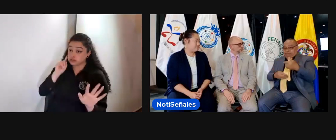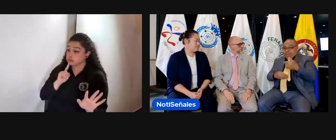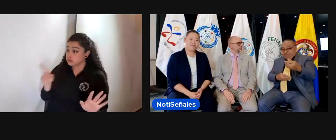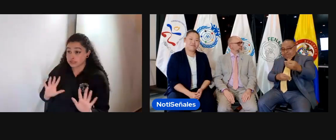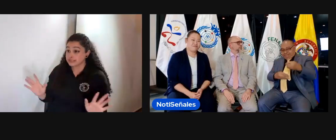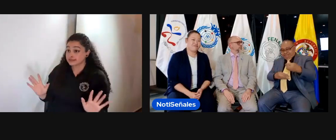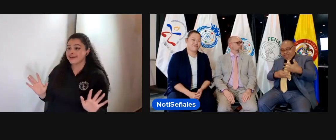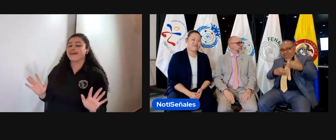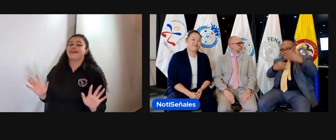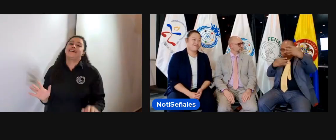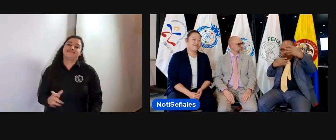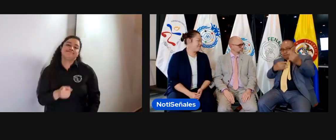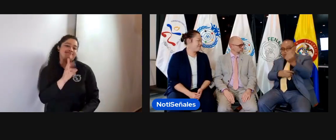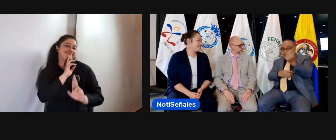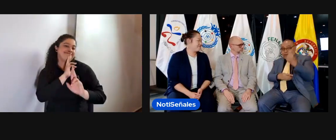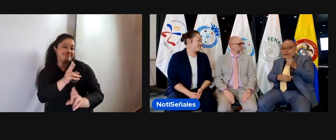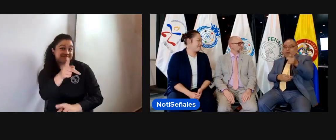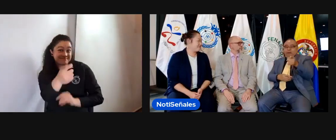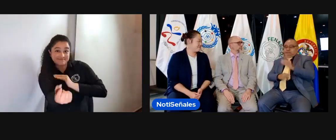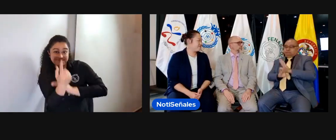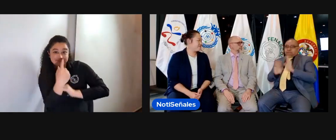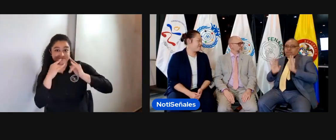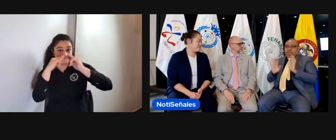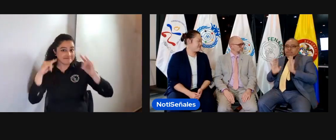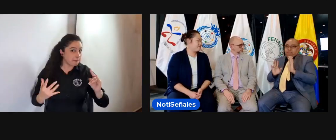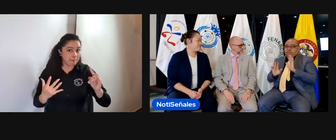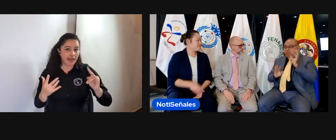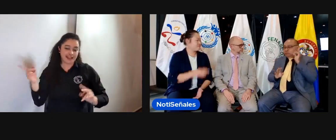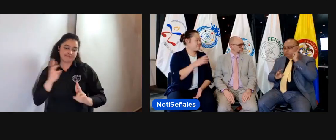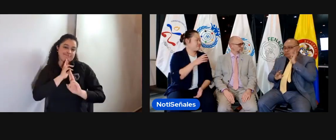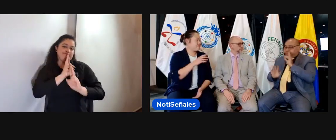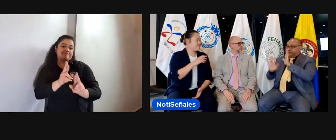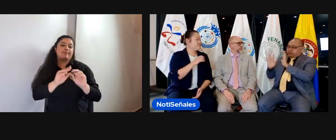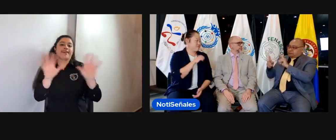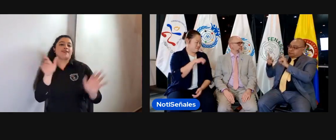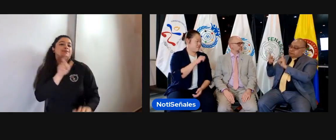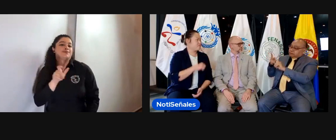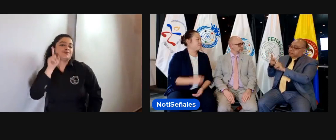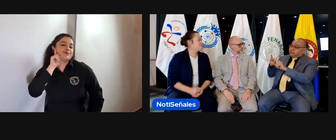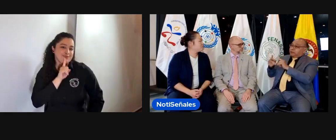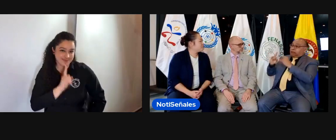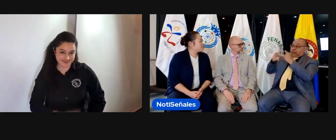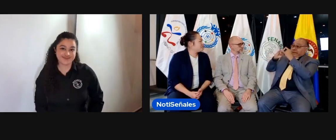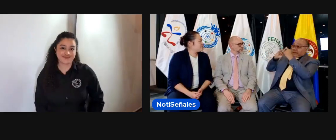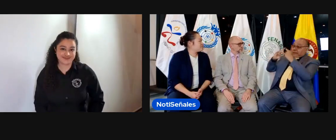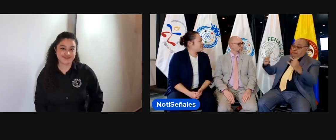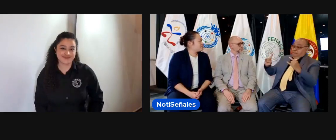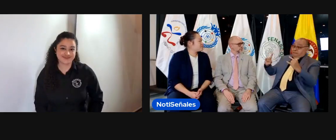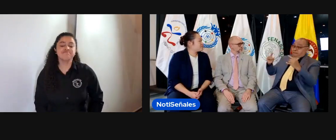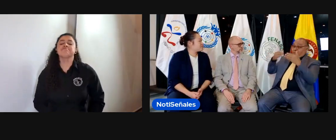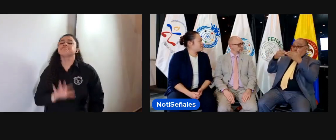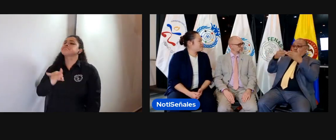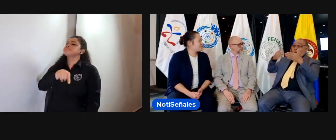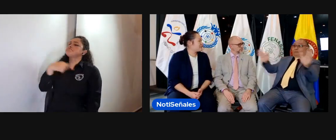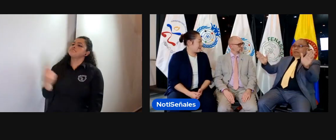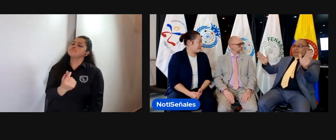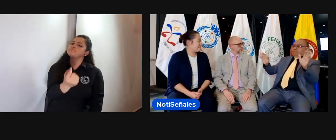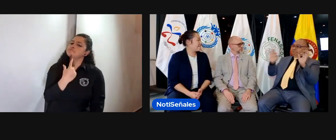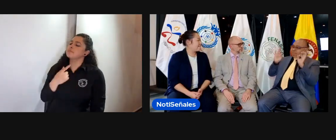sordas, ¿correcto? Bien, entonces para la persona que hizo la pregunta, la respuesta es, el campamento es exclusivamente para personas sordas. La